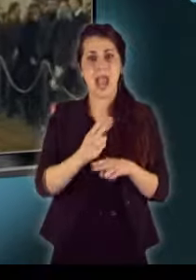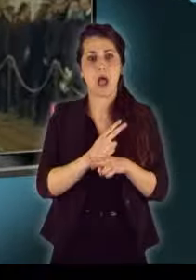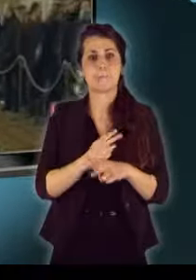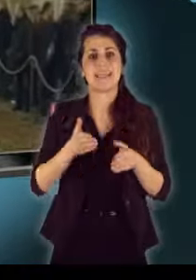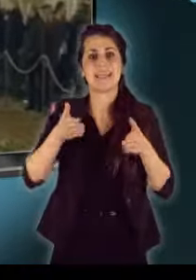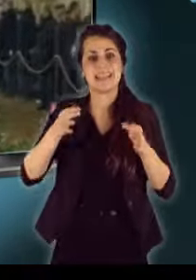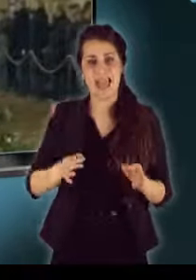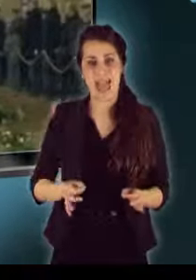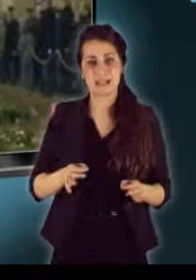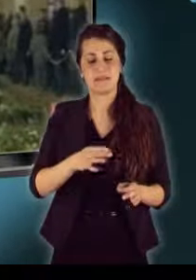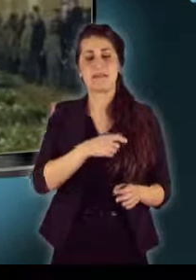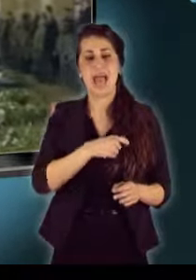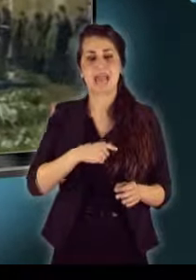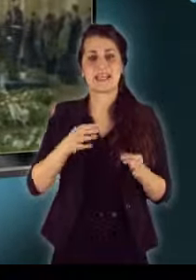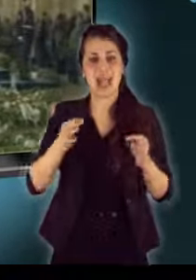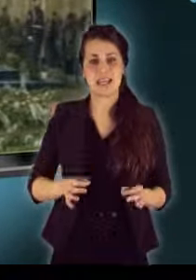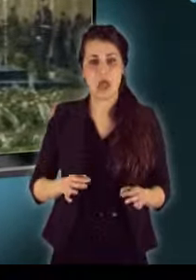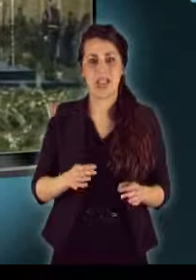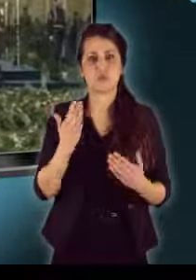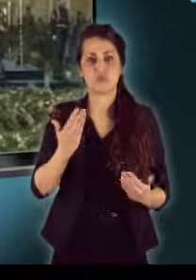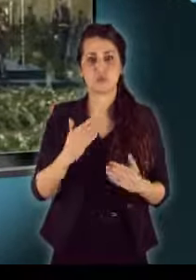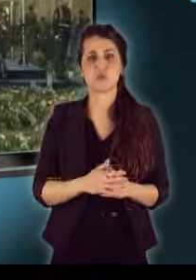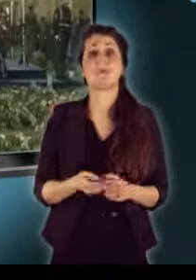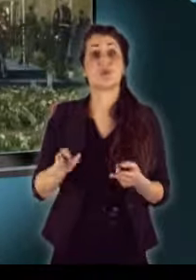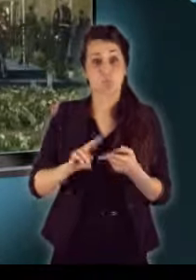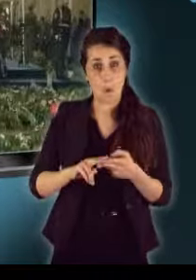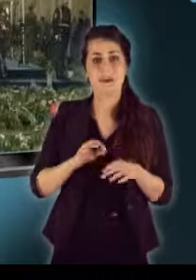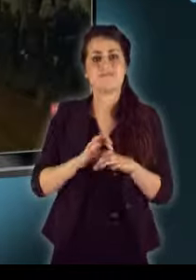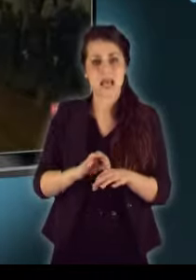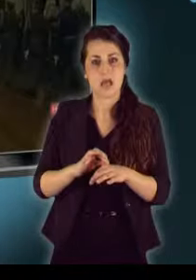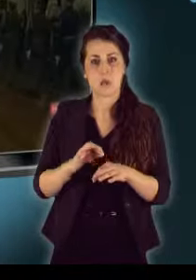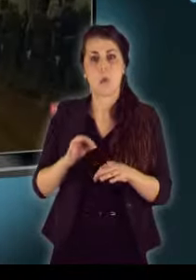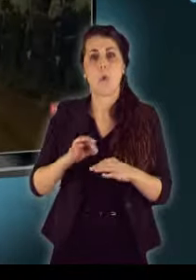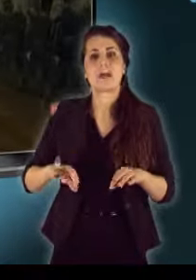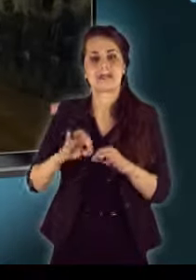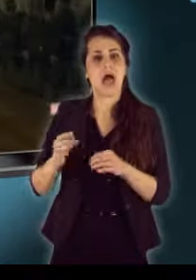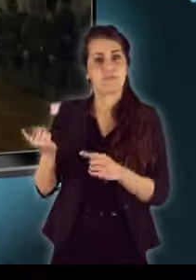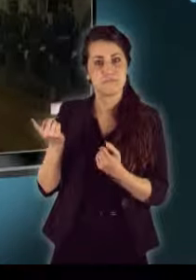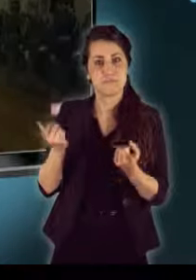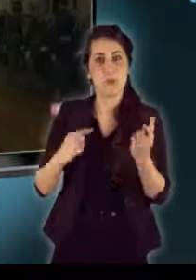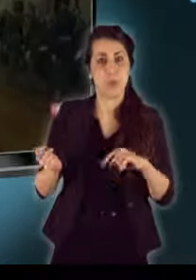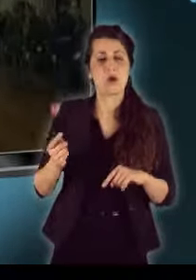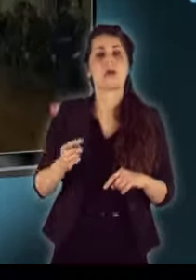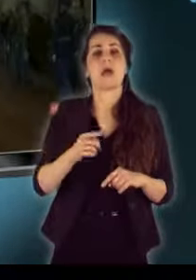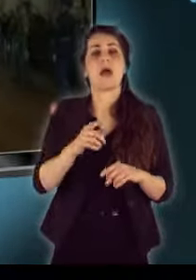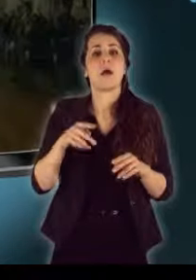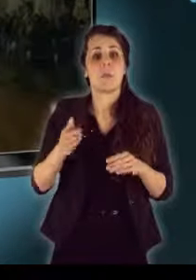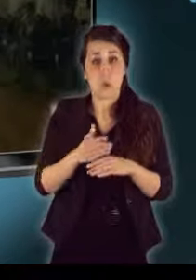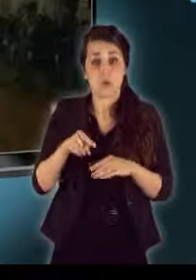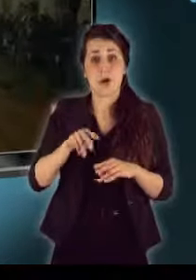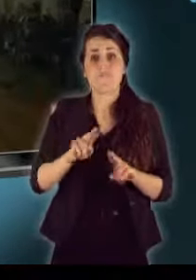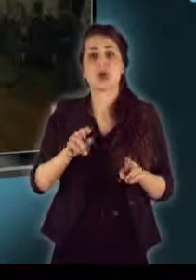búcsúztatják. A ceremónián részt vesznek a világ több országának vezetői, köztük Schmitt Pál köztársasági elnök is.